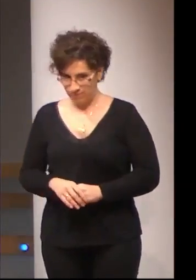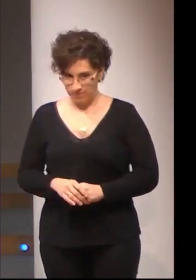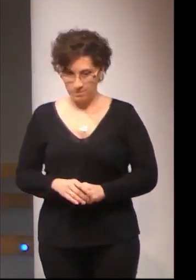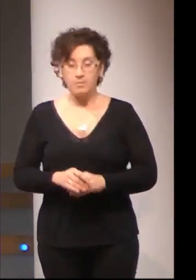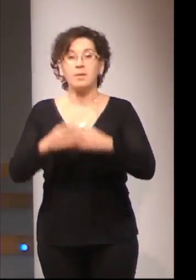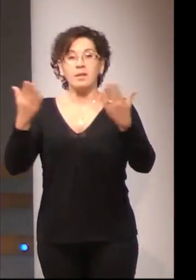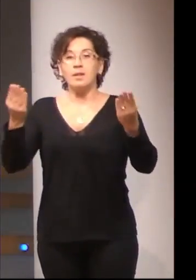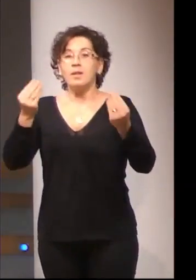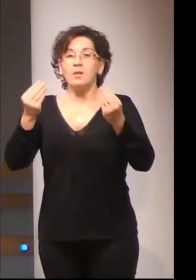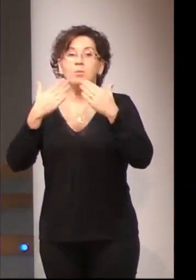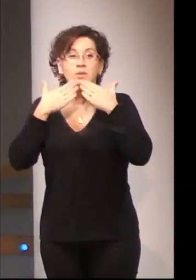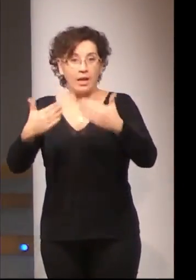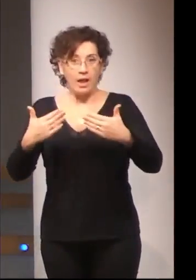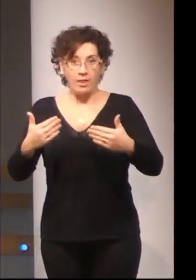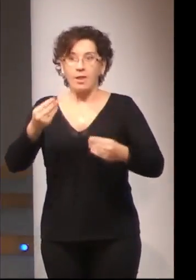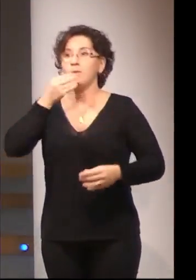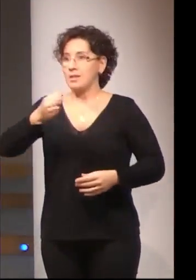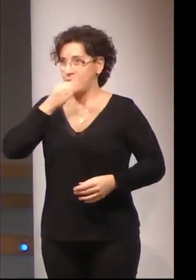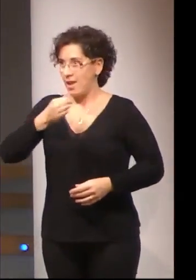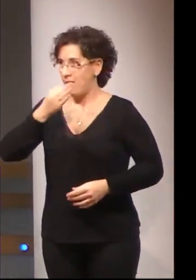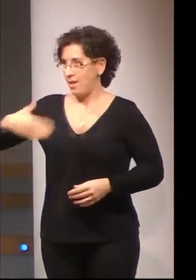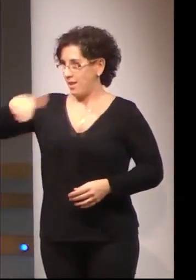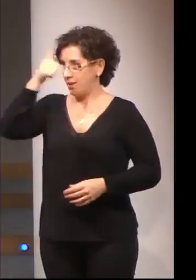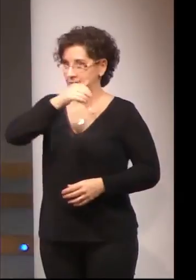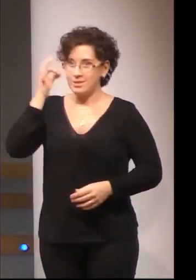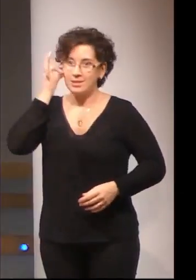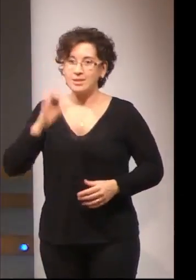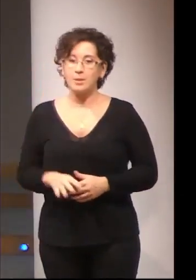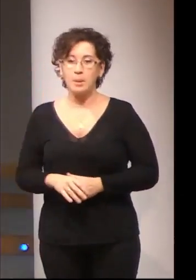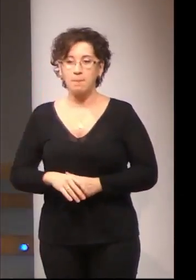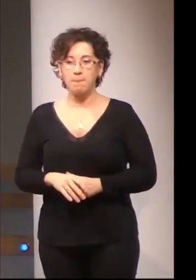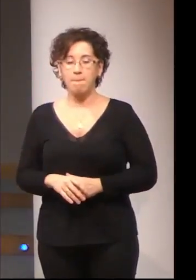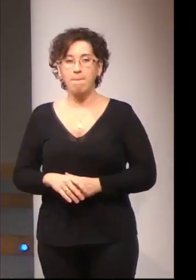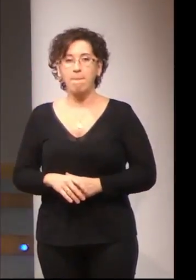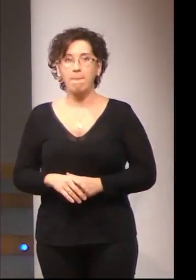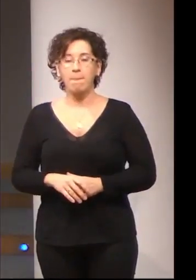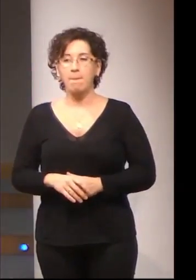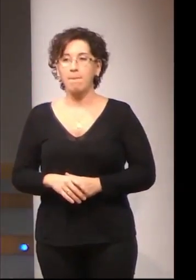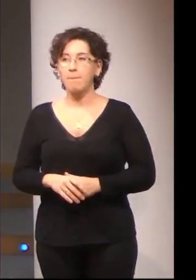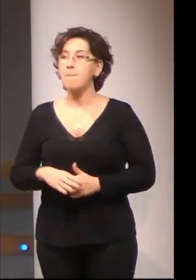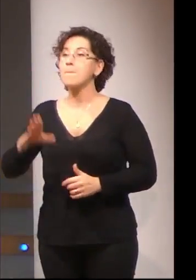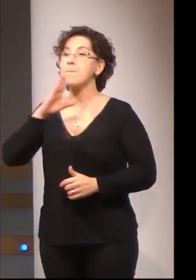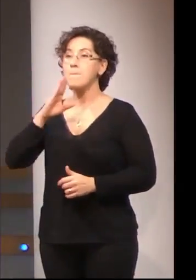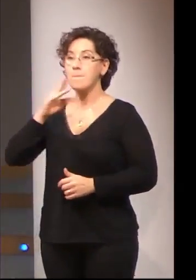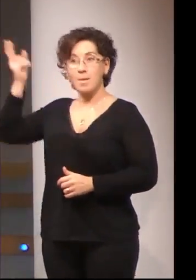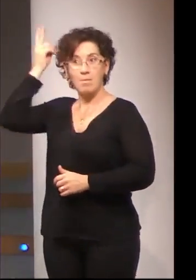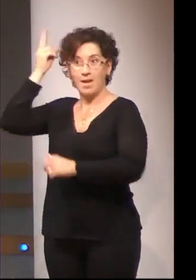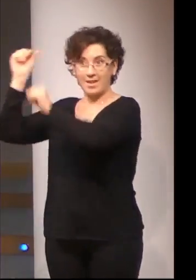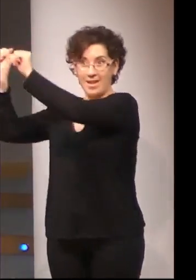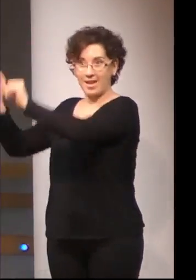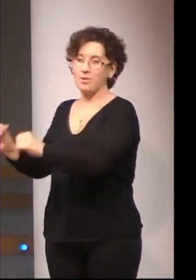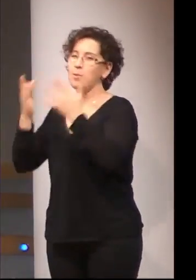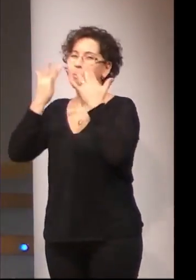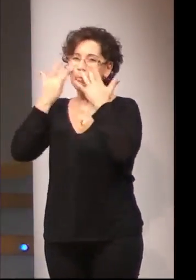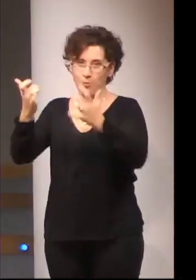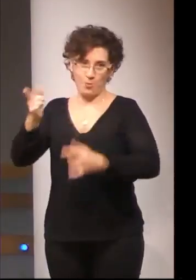Bueno, pues, muchas gracias. Buenas tardes a todos y a todas. Yo creo que las palabras de Mariano denotan que es amigo